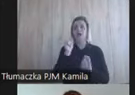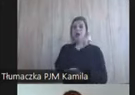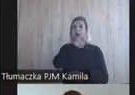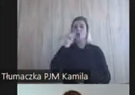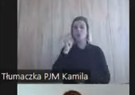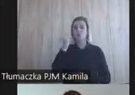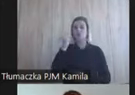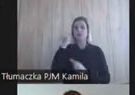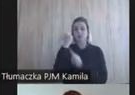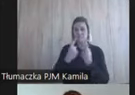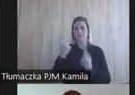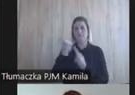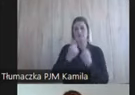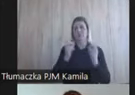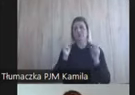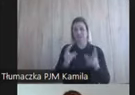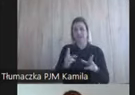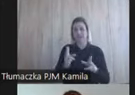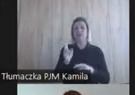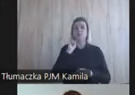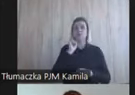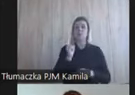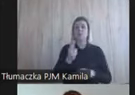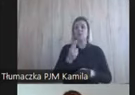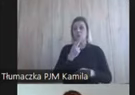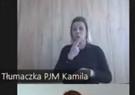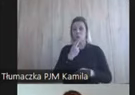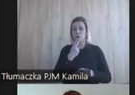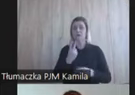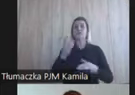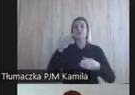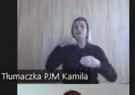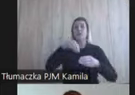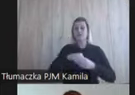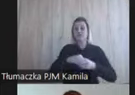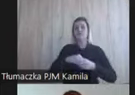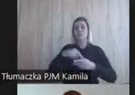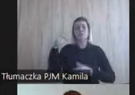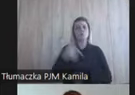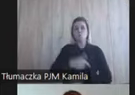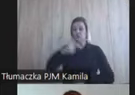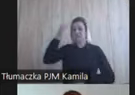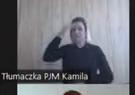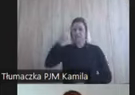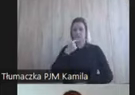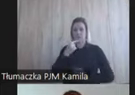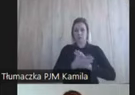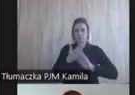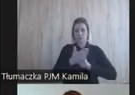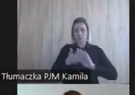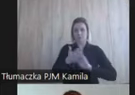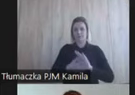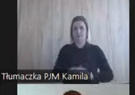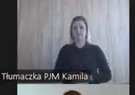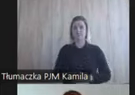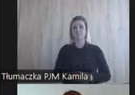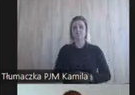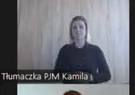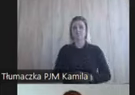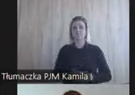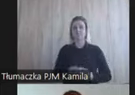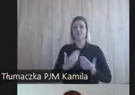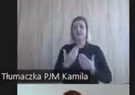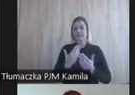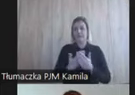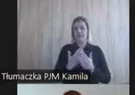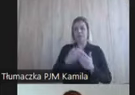Głuchota niesie ze sobą w konsekwencji znajomość języka migowego i dlatego